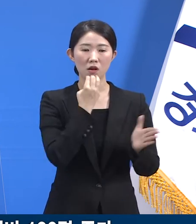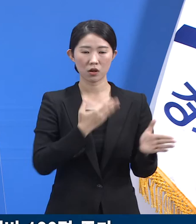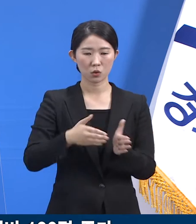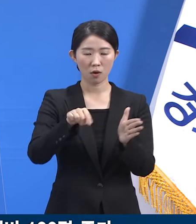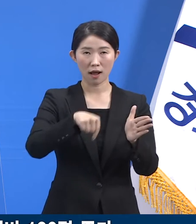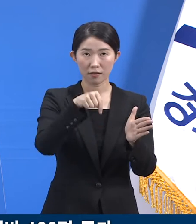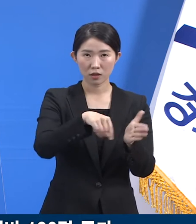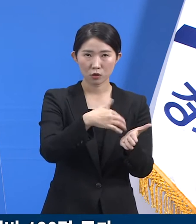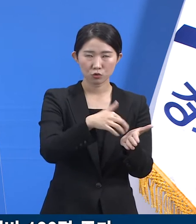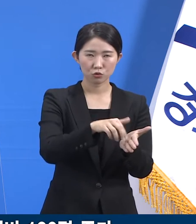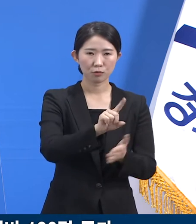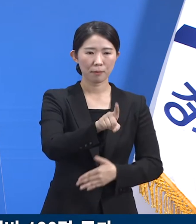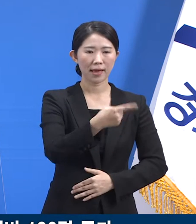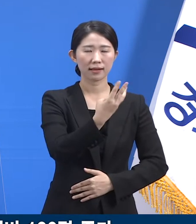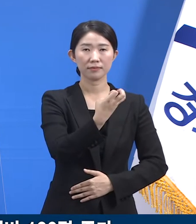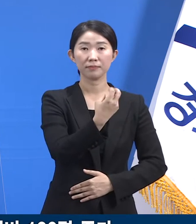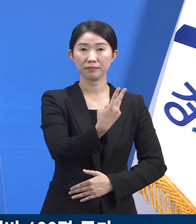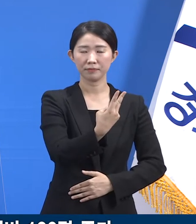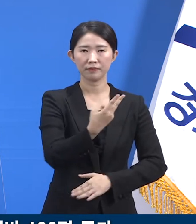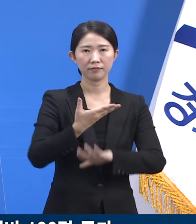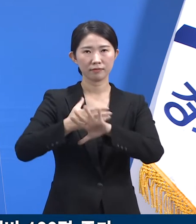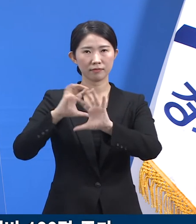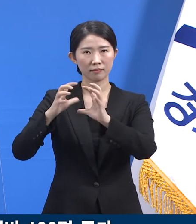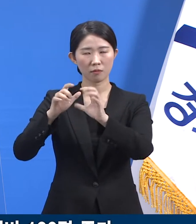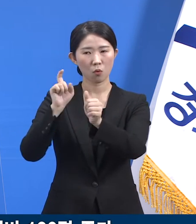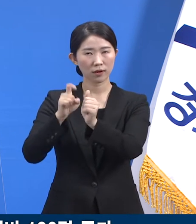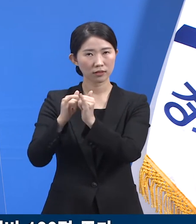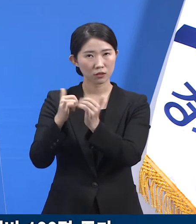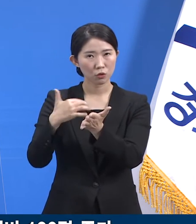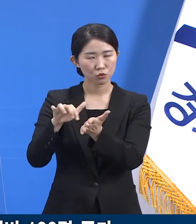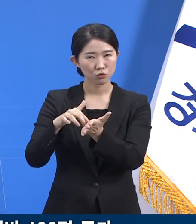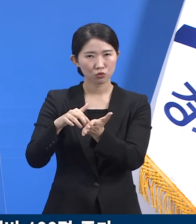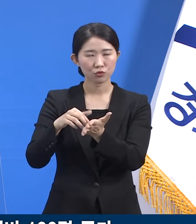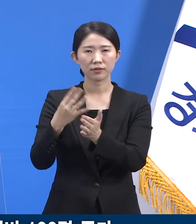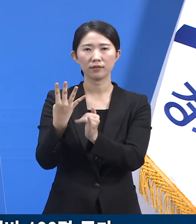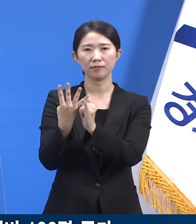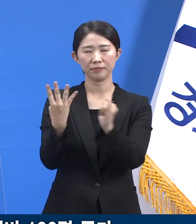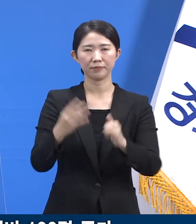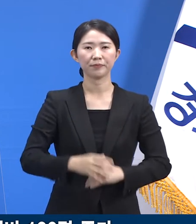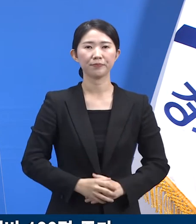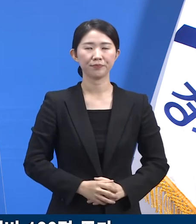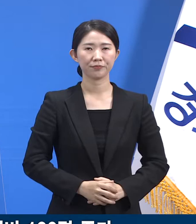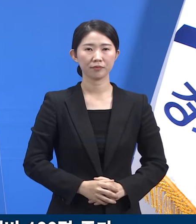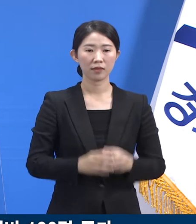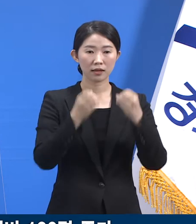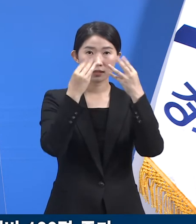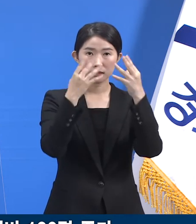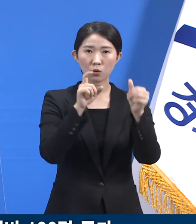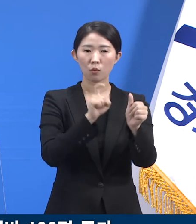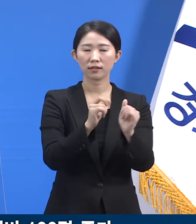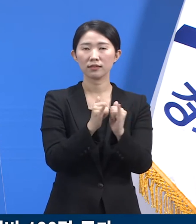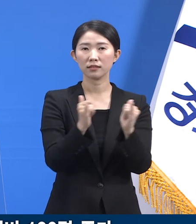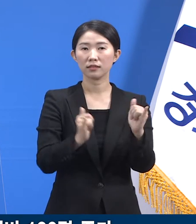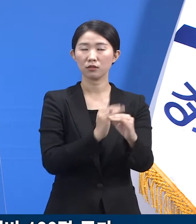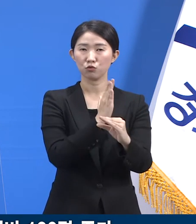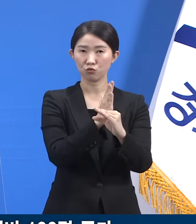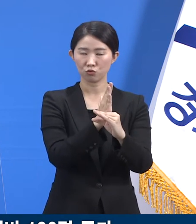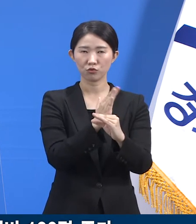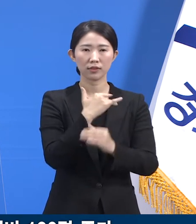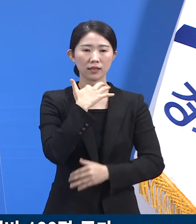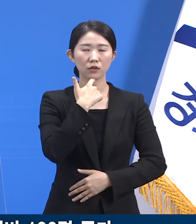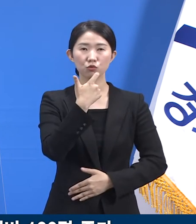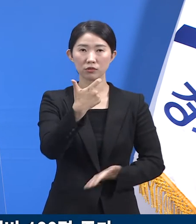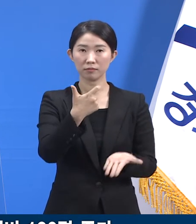132명이고 해외 유입 관련 사례가 4명입니다. 신규 확진자 중 60세 이상